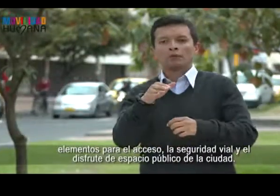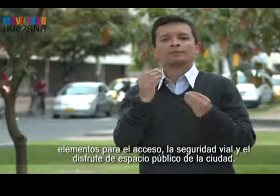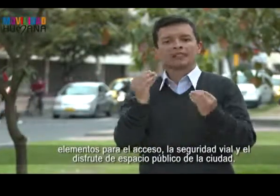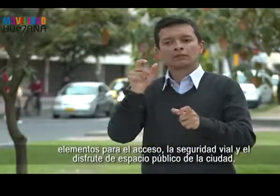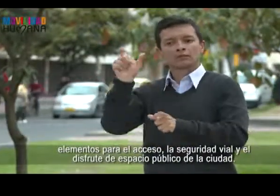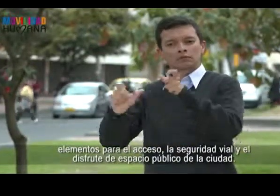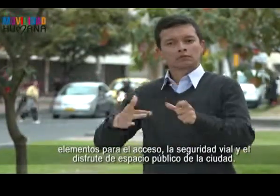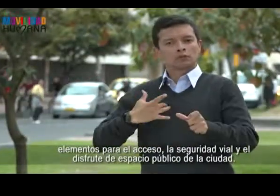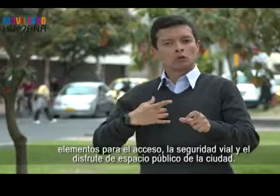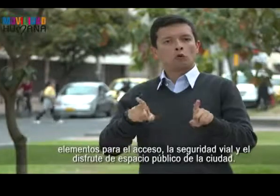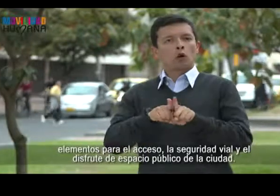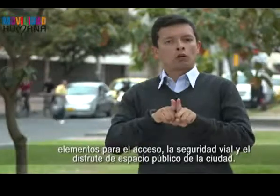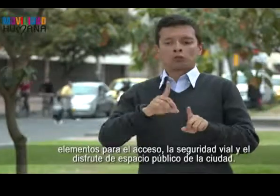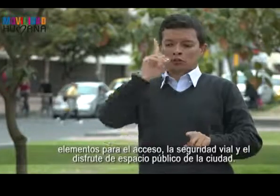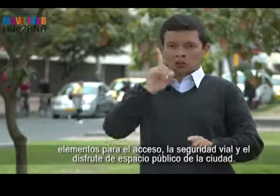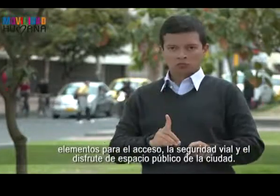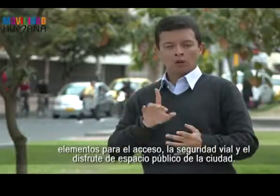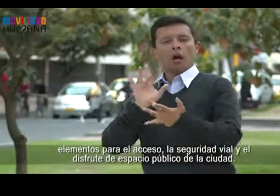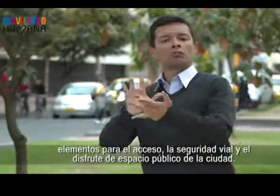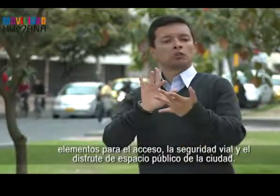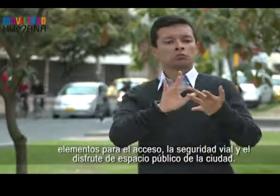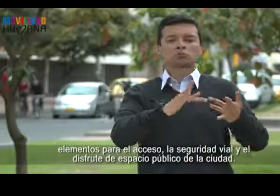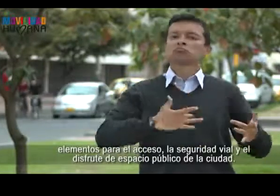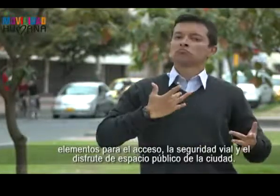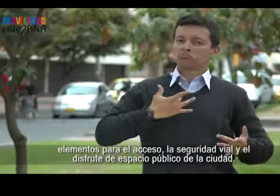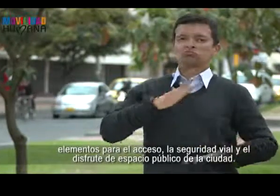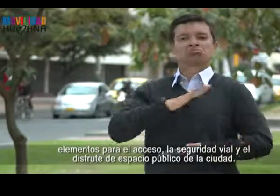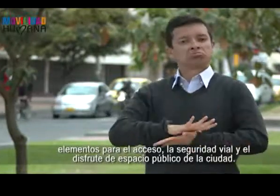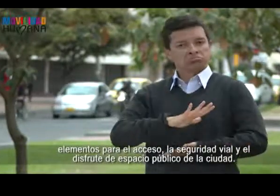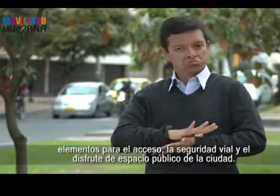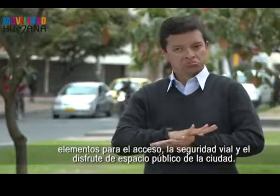seguridad vial y el disfrute del espacio público de la ciudad.